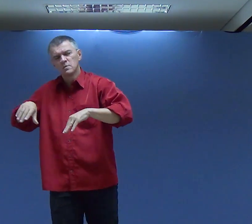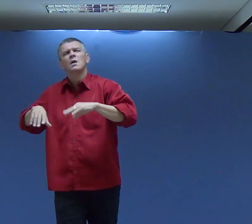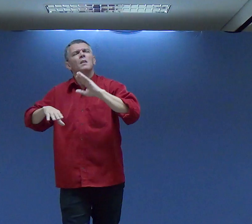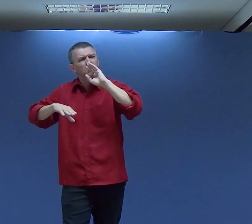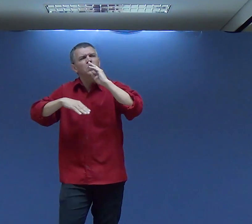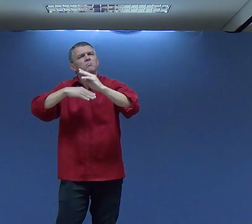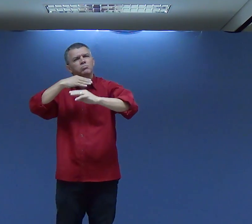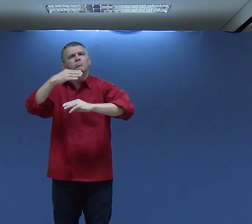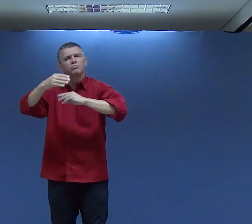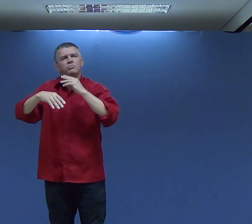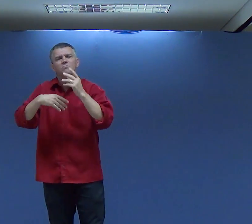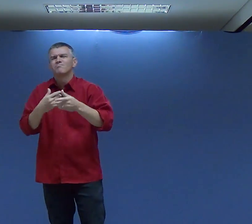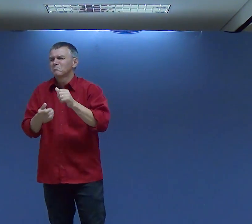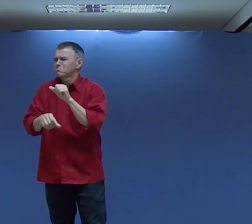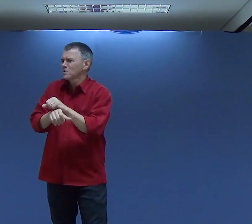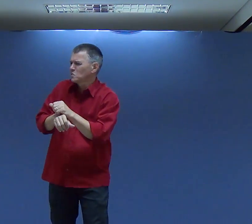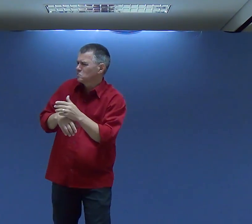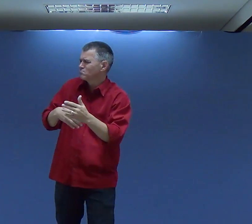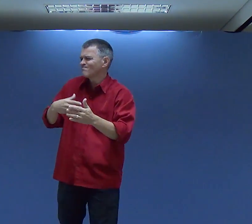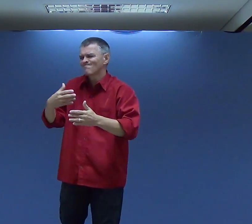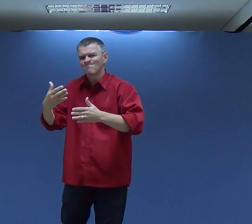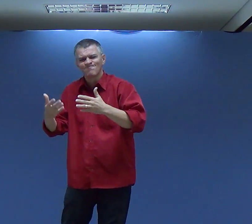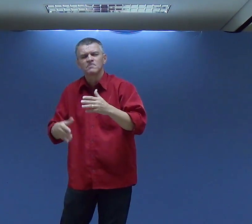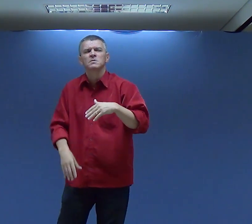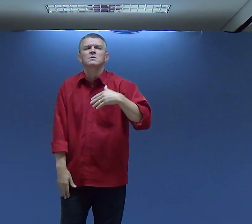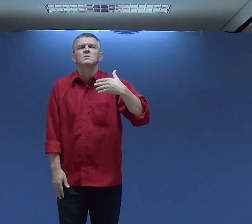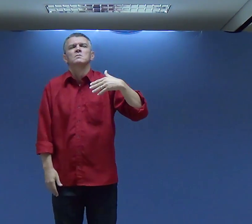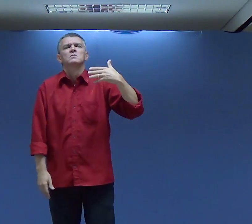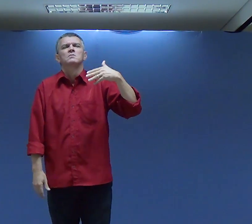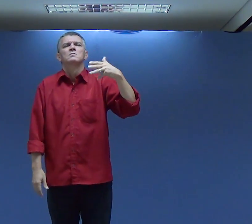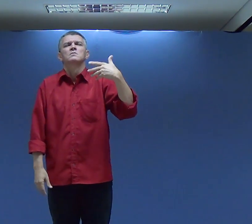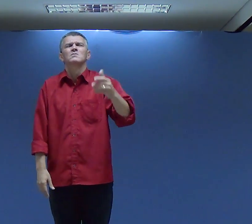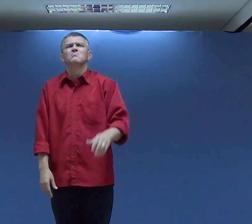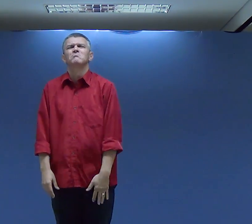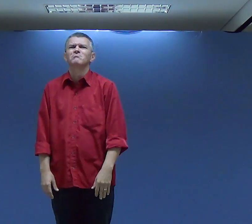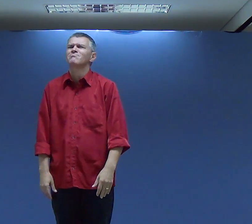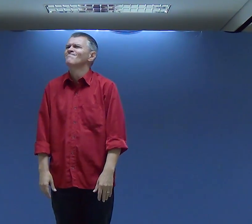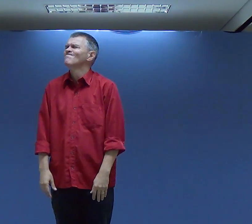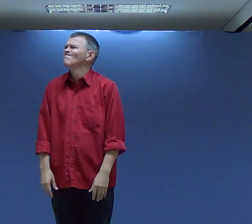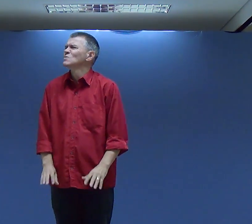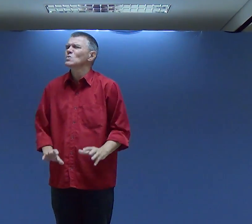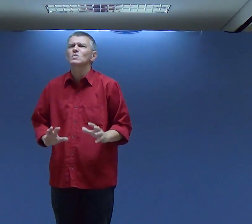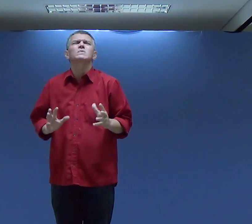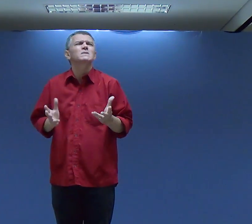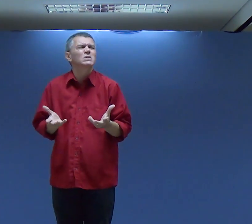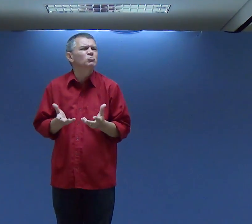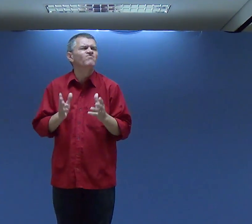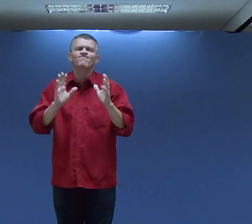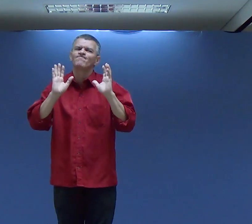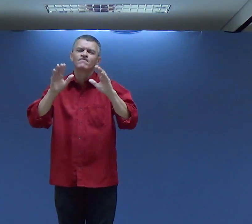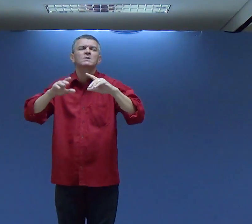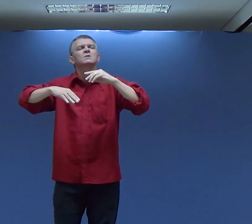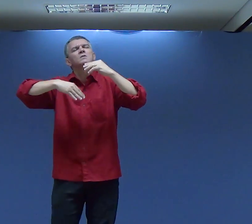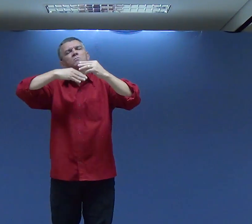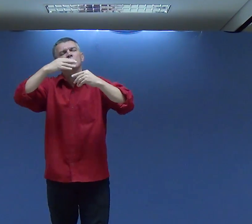oração E o tempo foi passando E as coisas foram passando E eu fiquei esperando Por uma